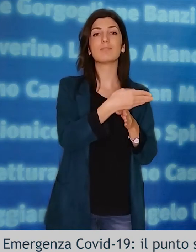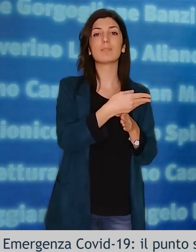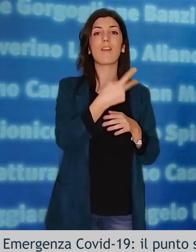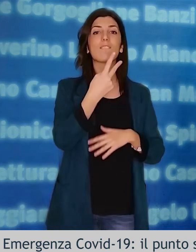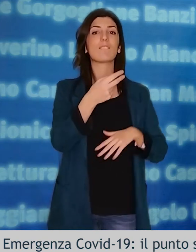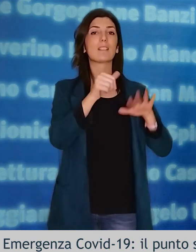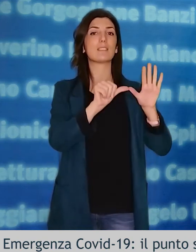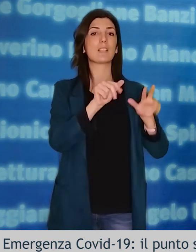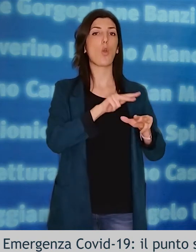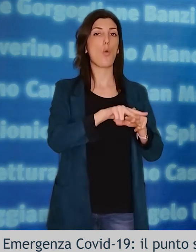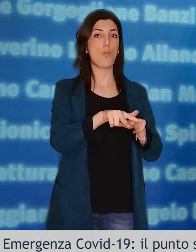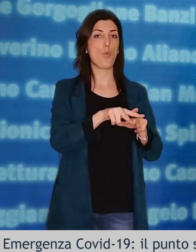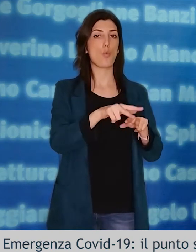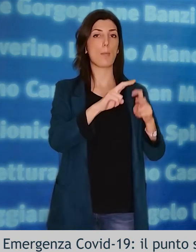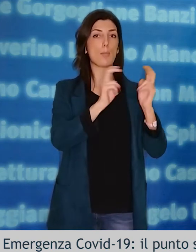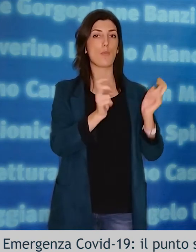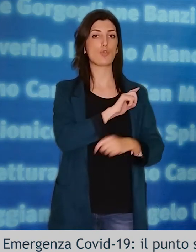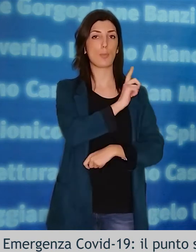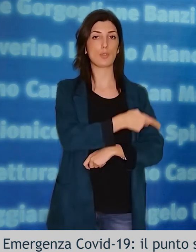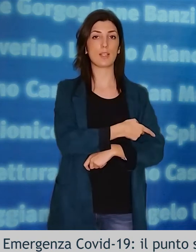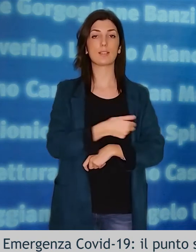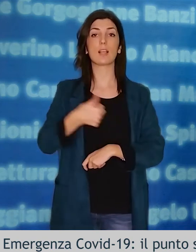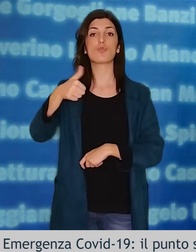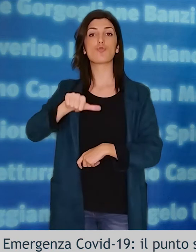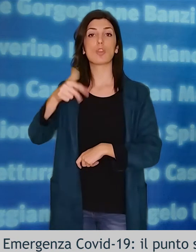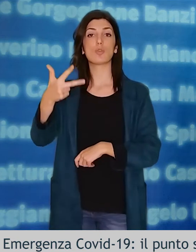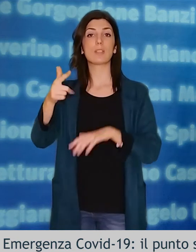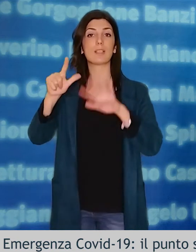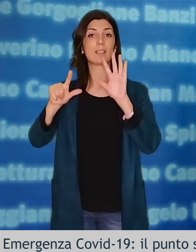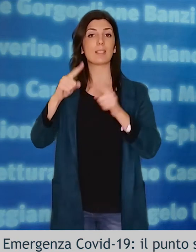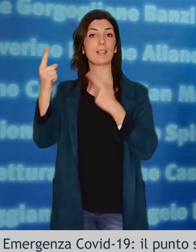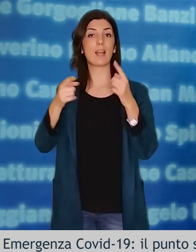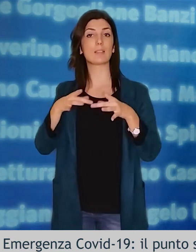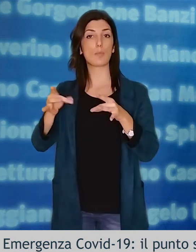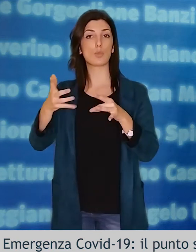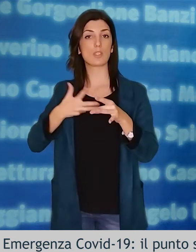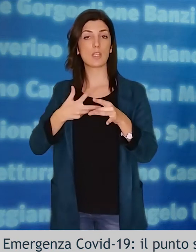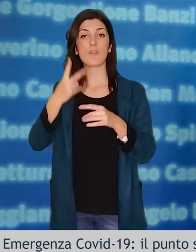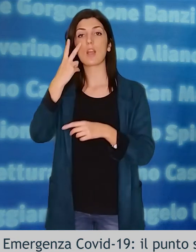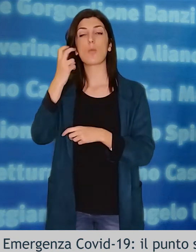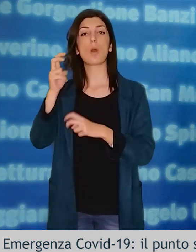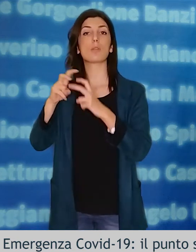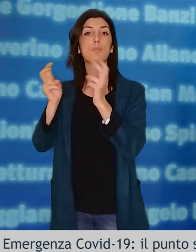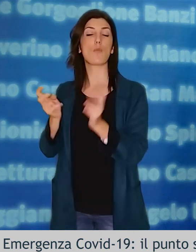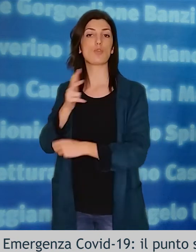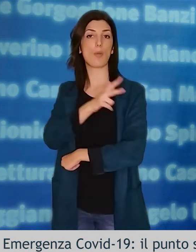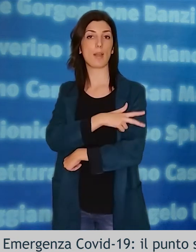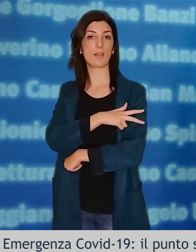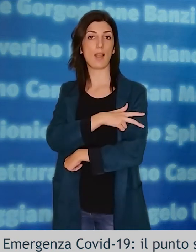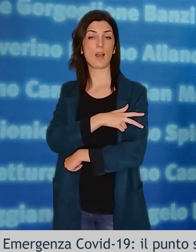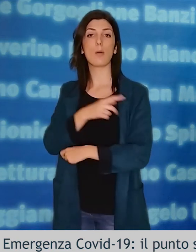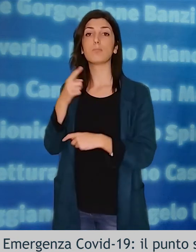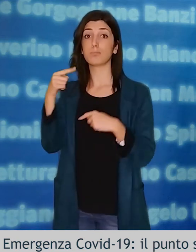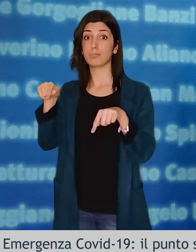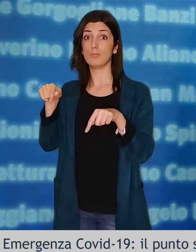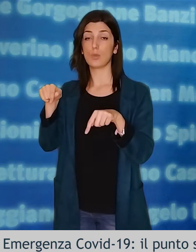comuni della provincia. 137 casi invece sono attribuiti alla provincia di Matera e di questi